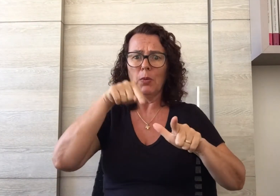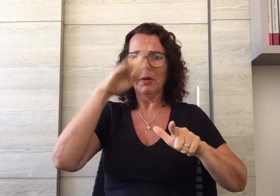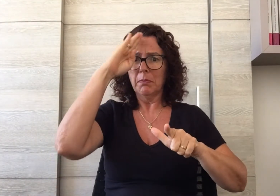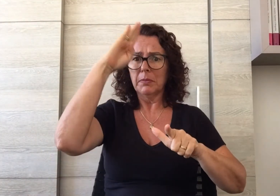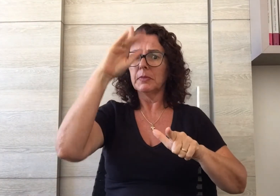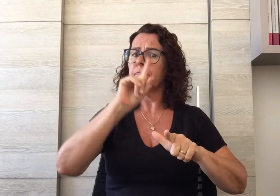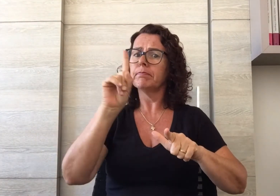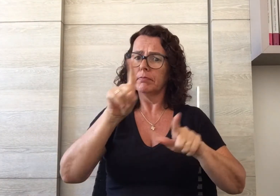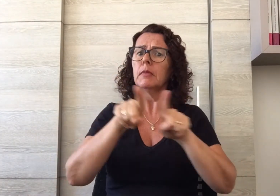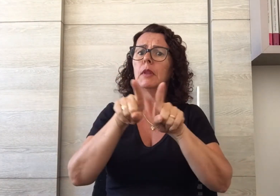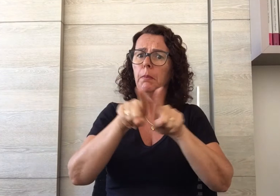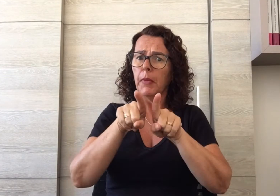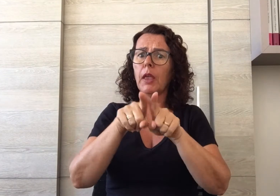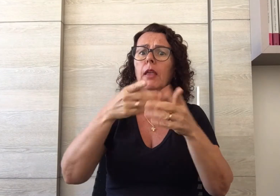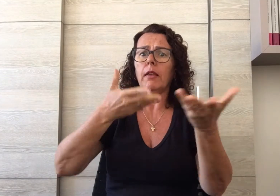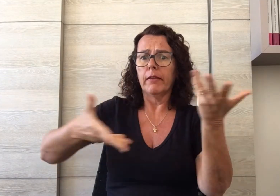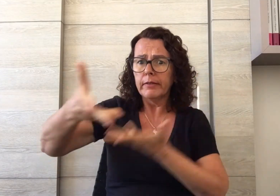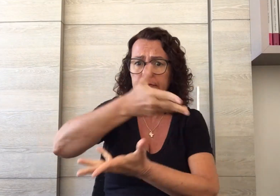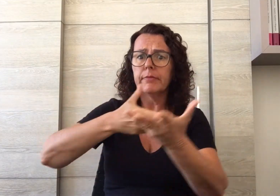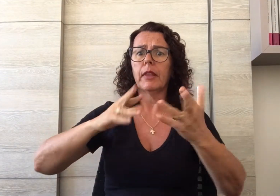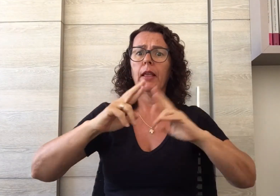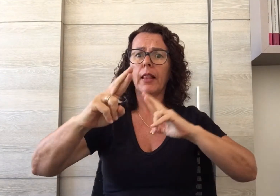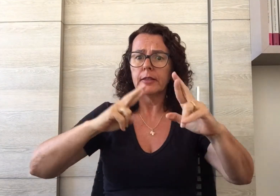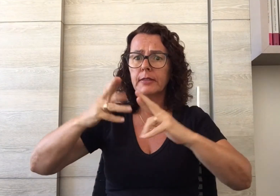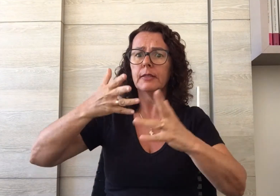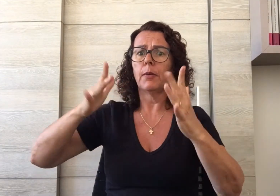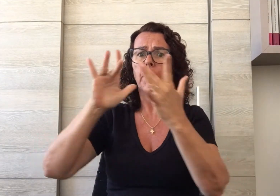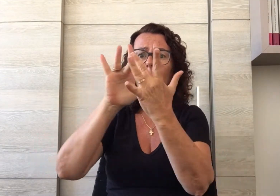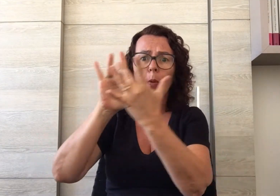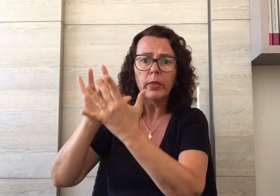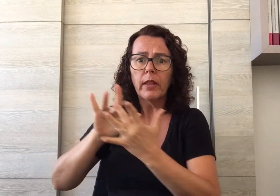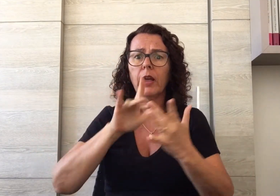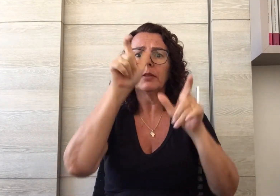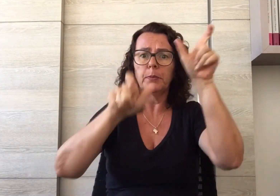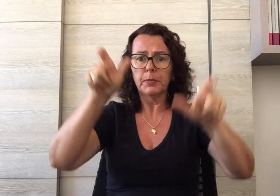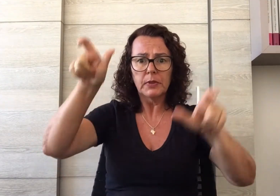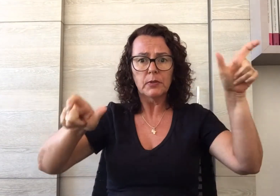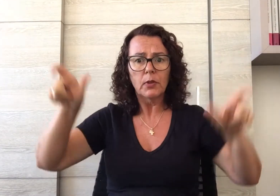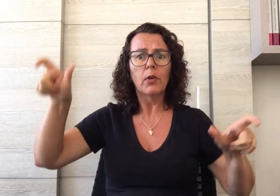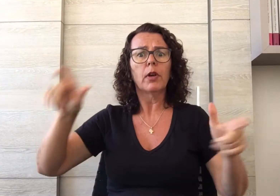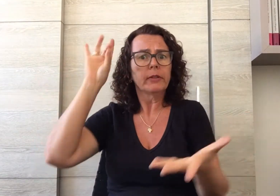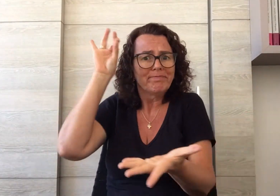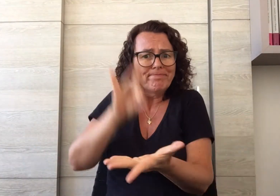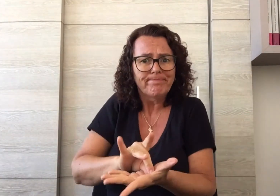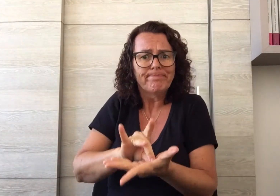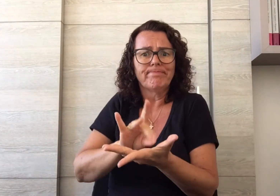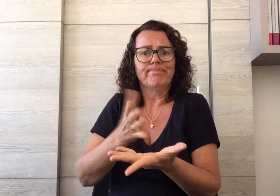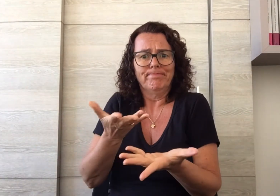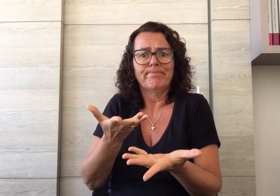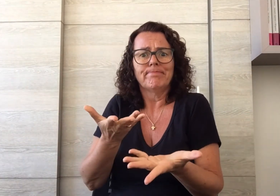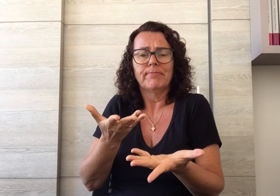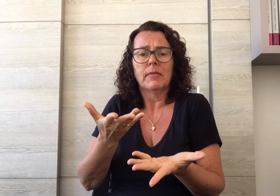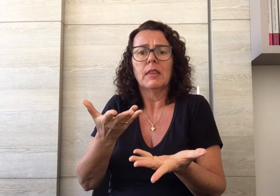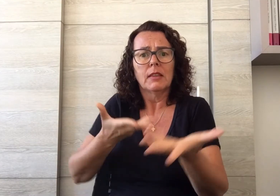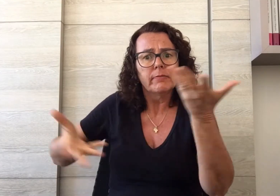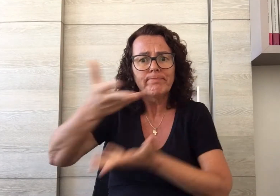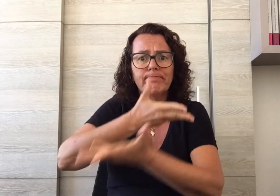entre as pessoas, interações reais, interações com valores compartilhados. A Libra